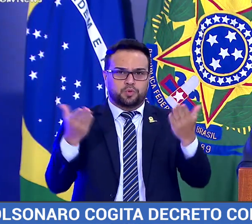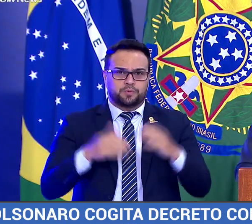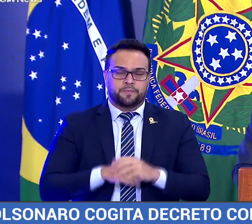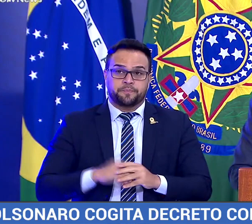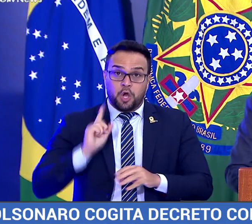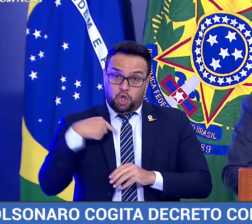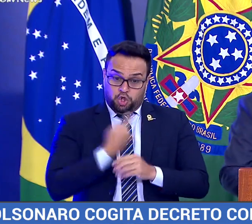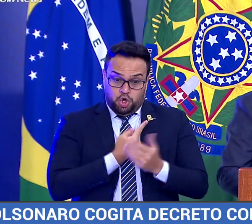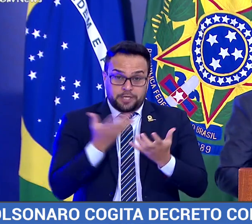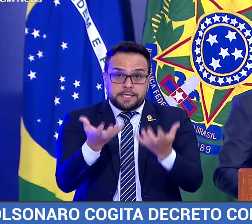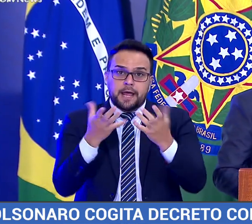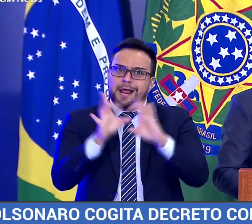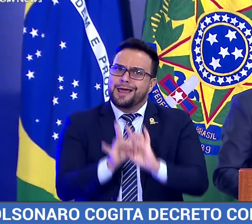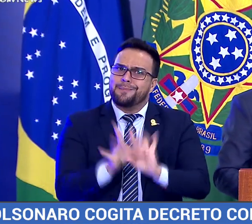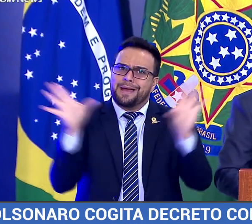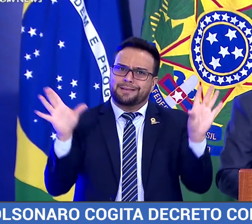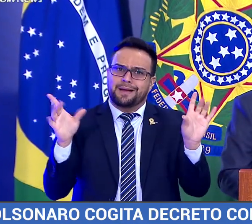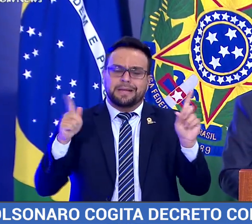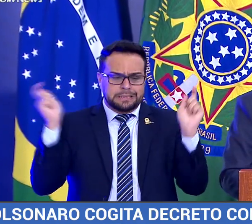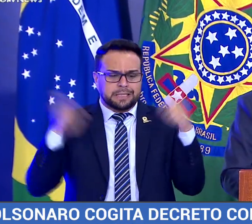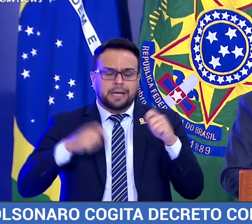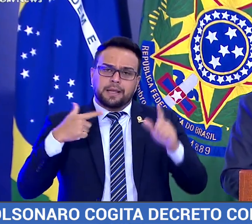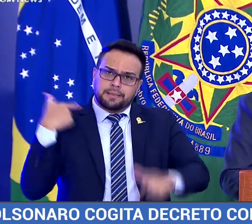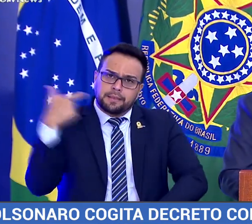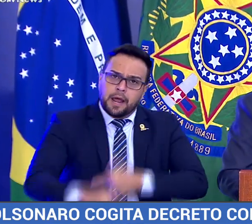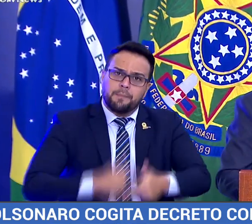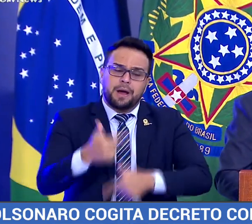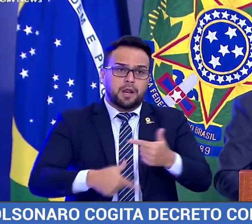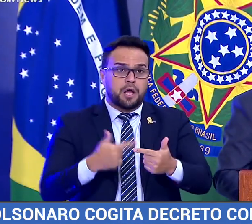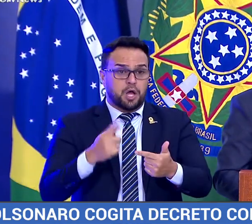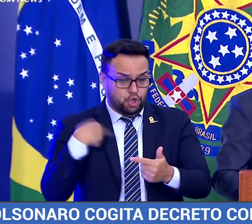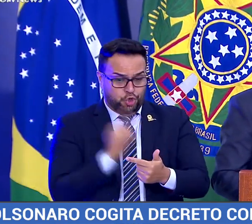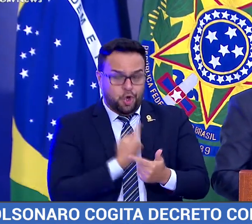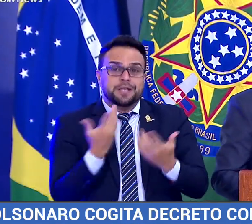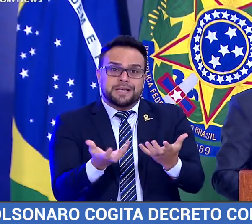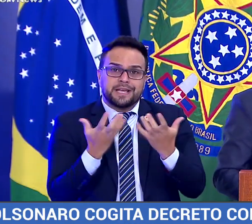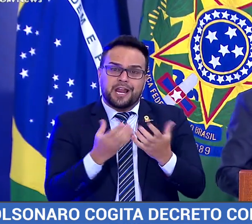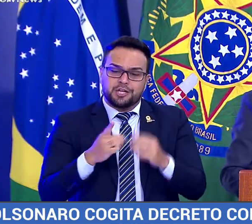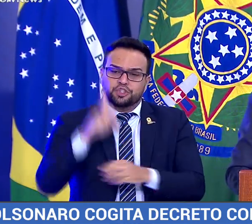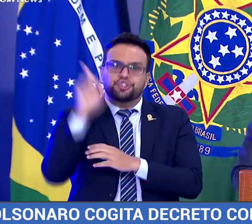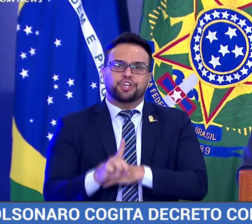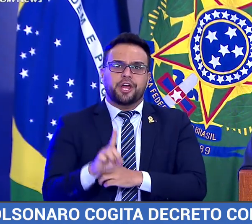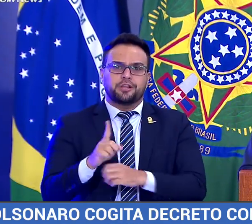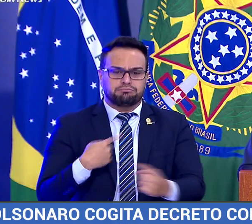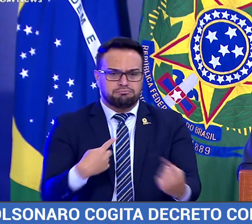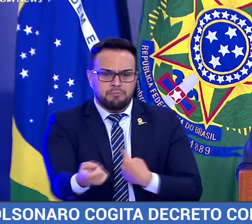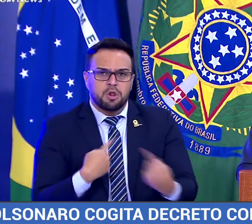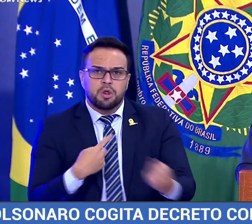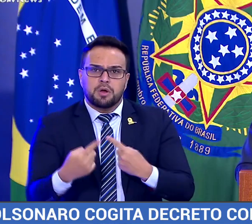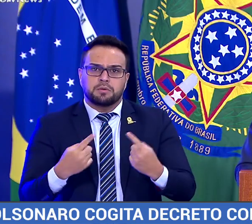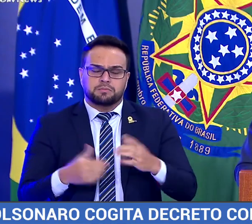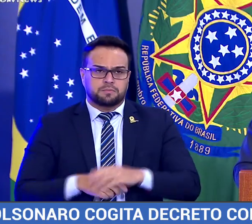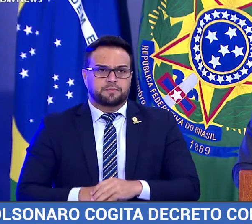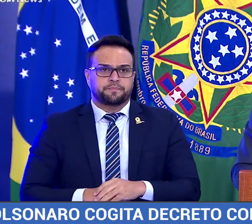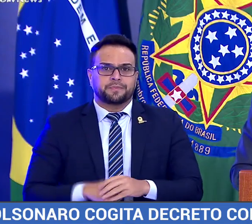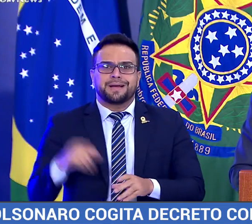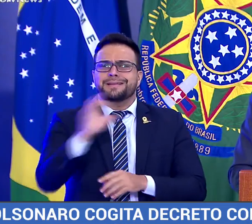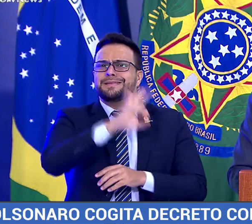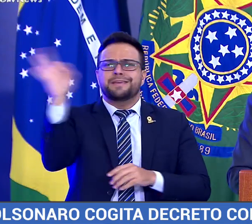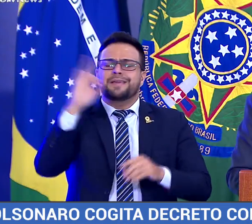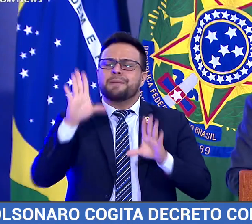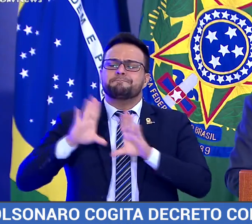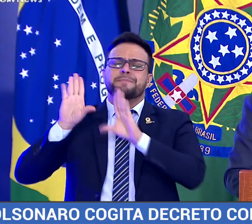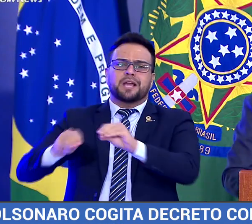Queremos a liberdade para poder trabalhar. Queremos o nosso direito de ir e vir. Ninguém pode